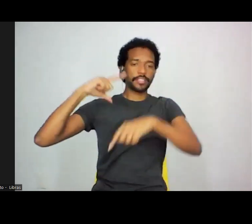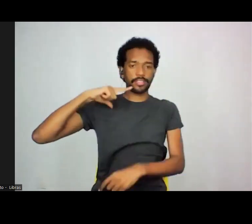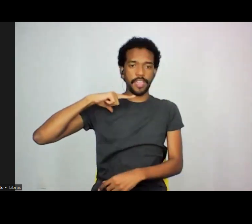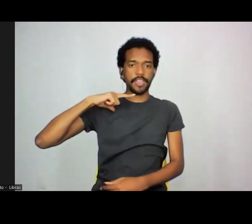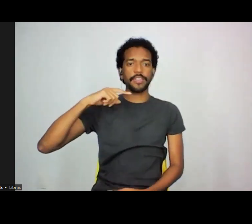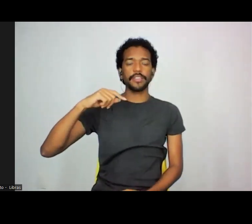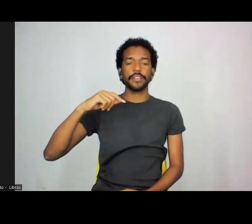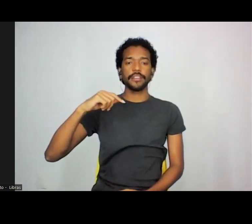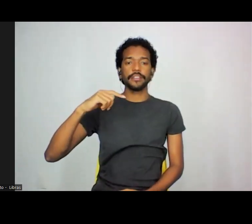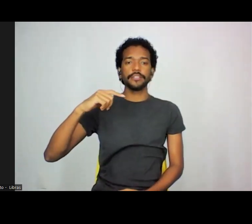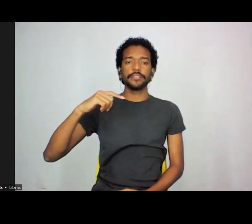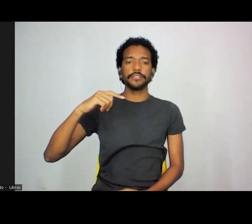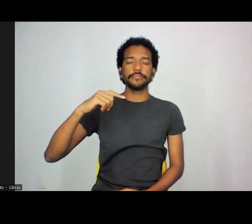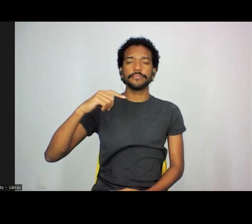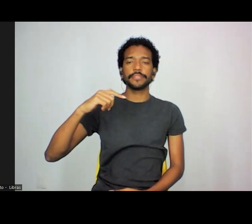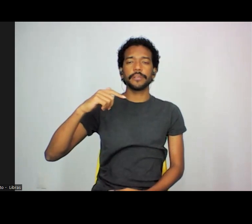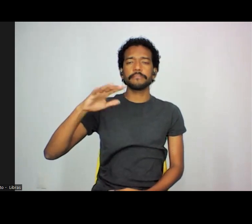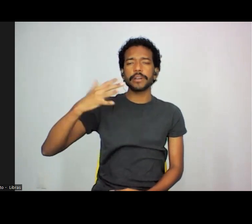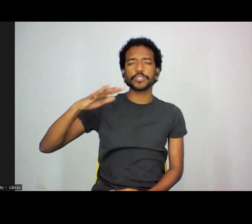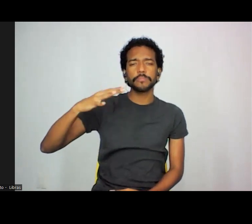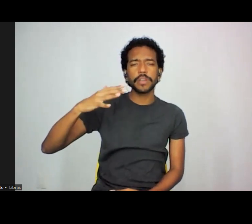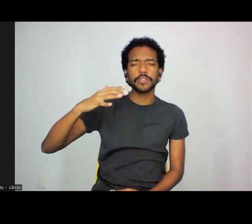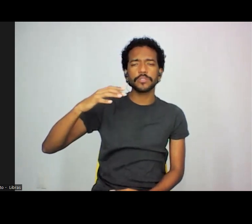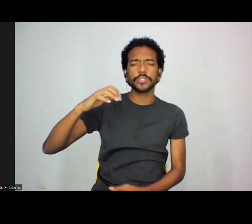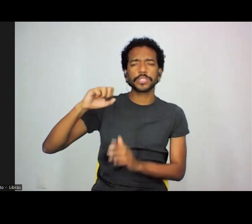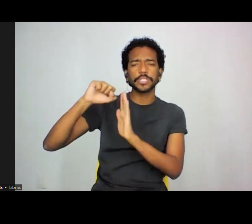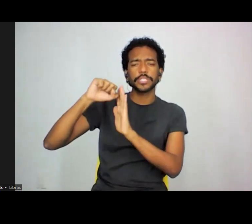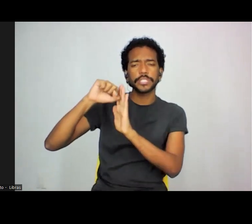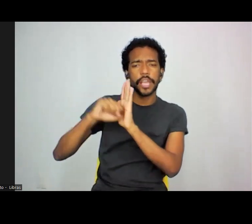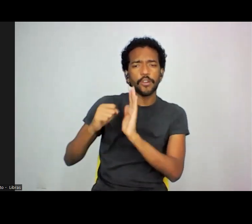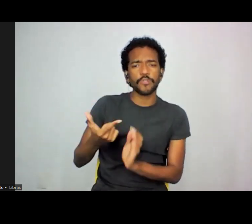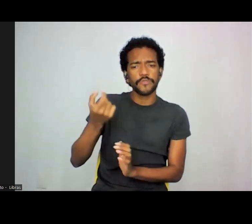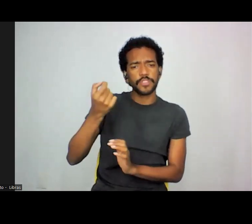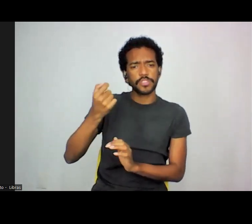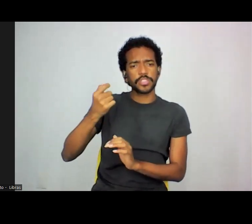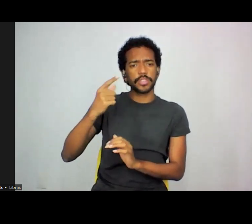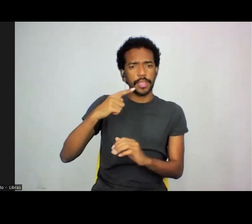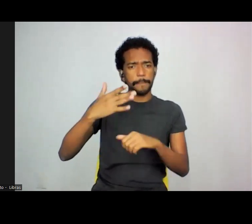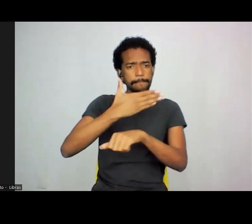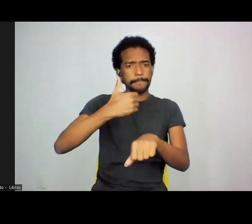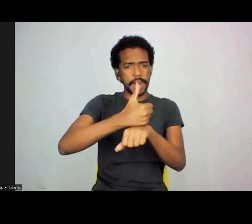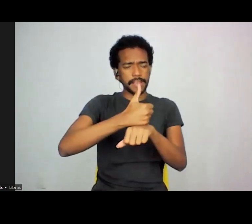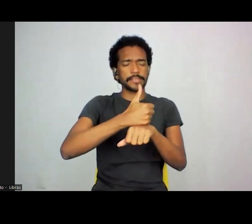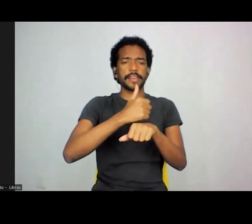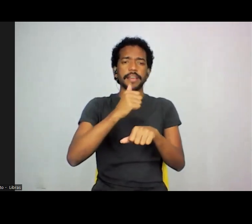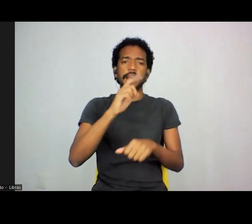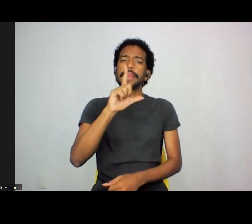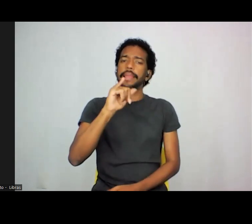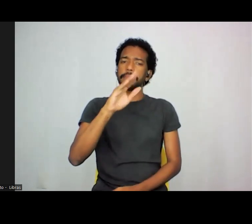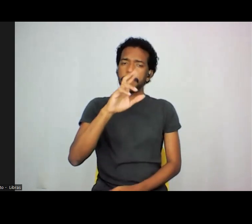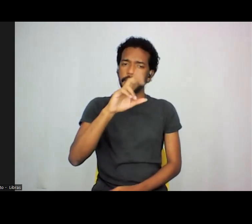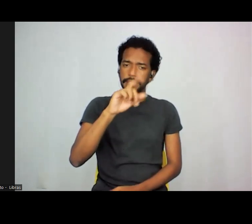acho que no início do século XX se torna Praça da Liberdade, Bairro da Liberdade, e,